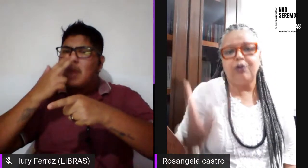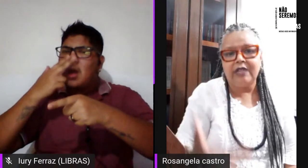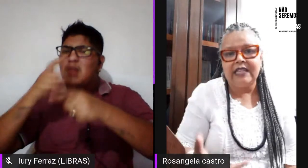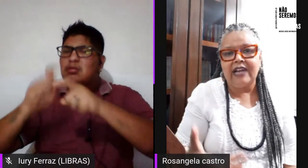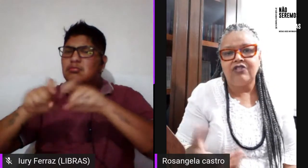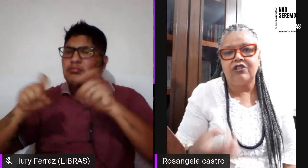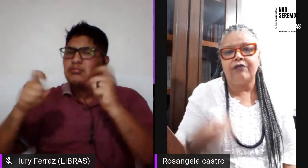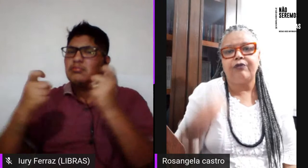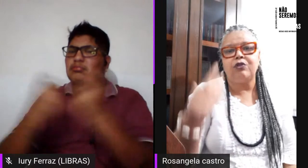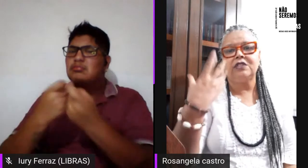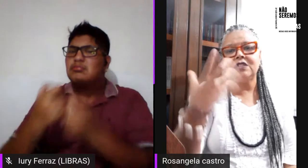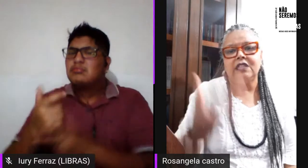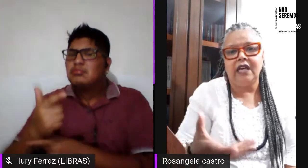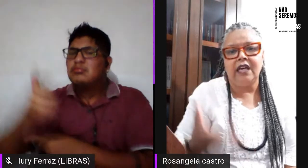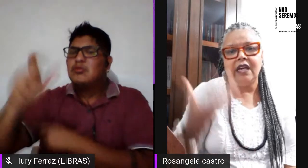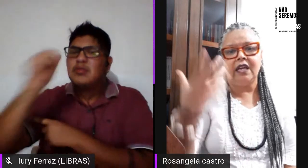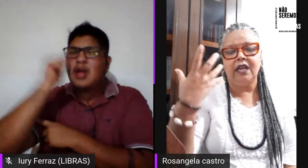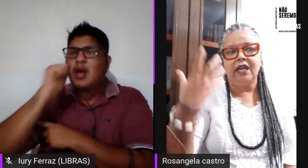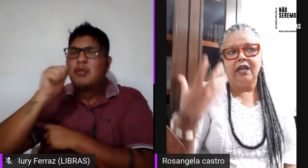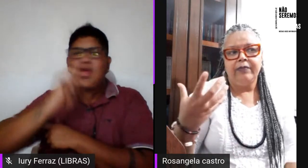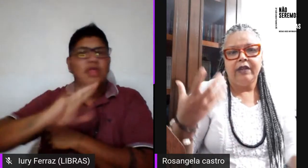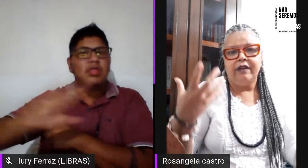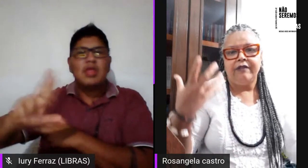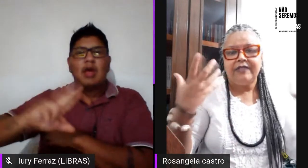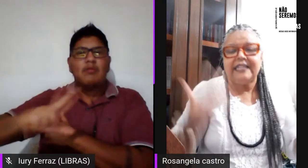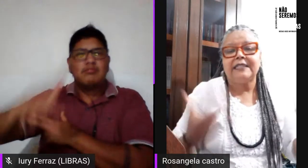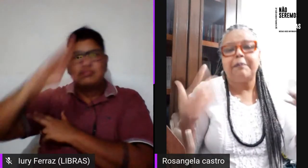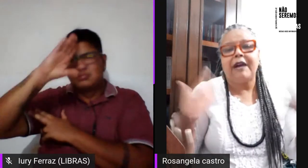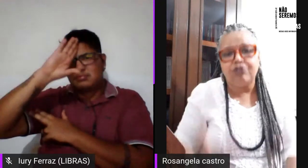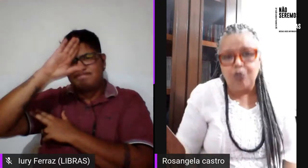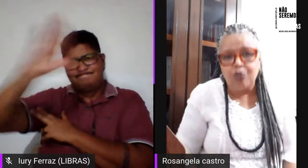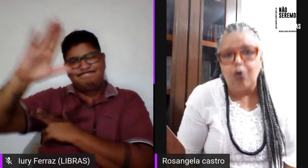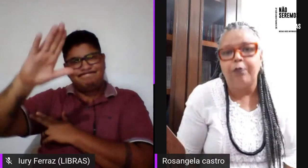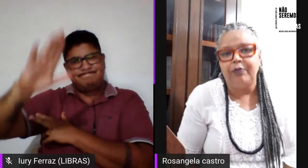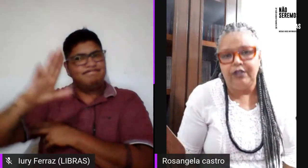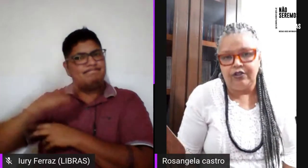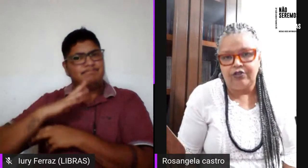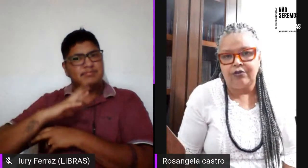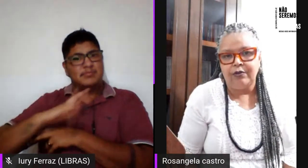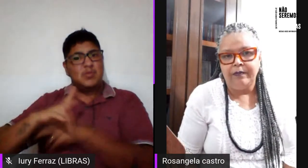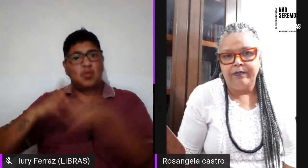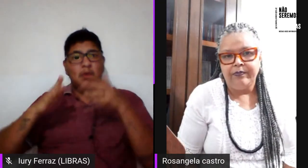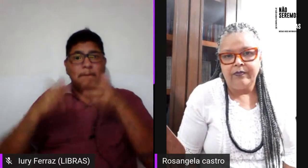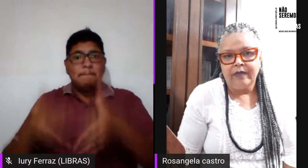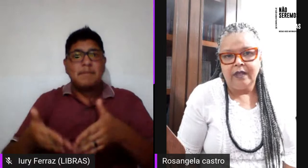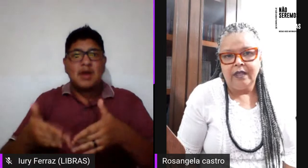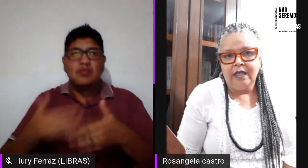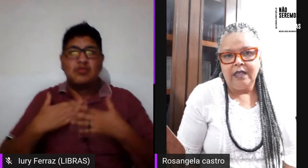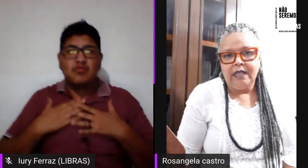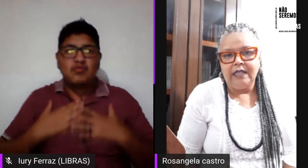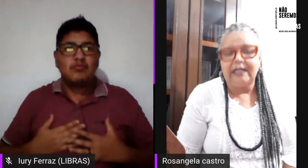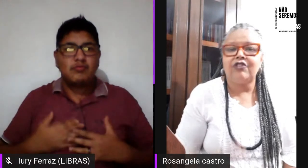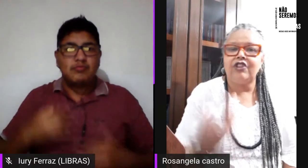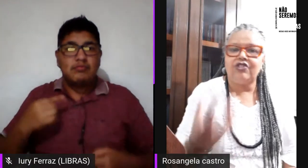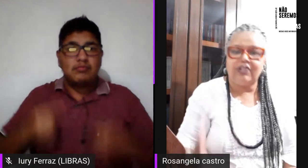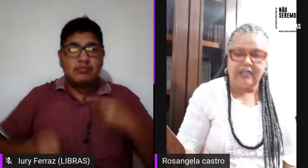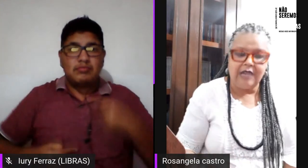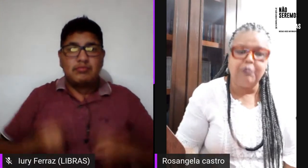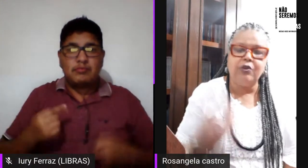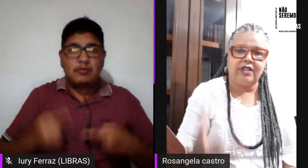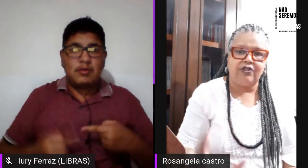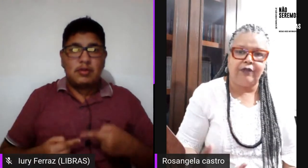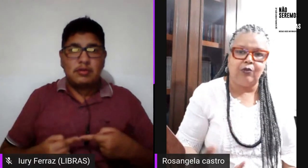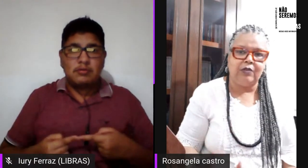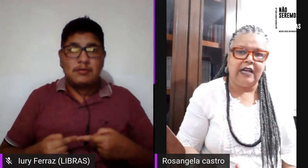fosse prioridade não fosse fizessem parte de um corpo político. Então, gente